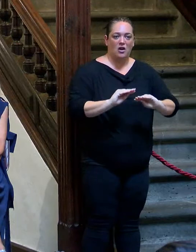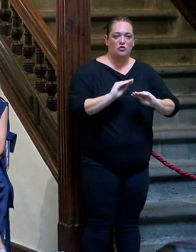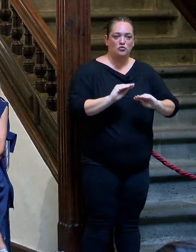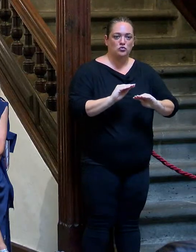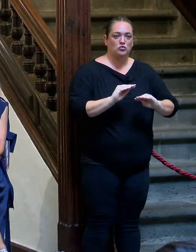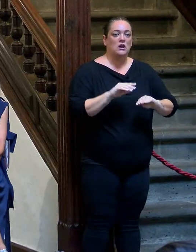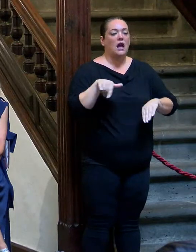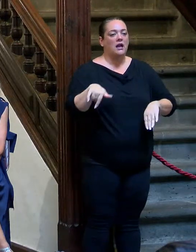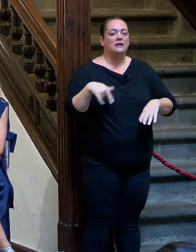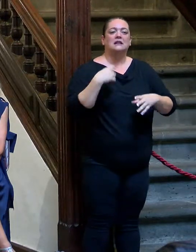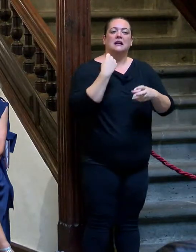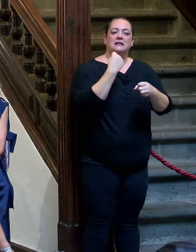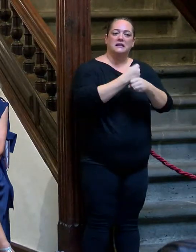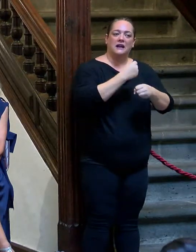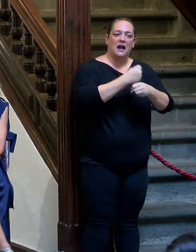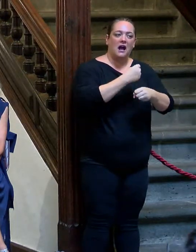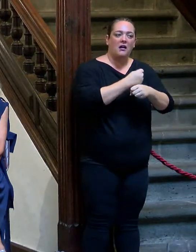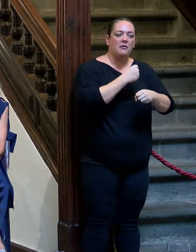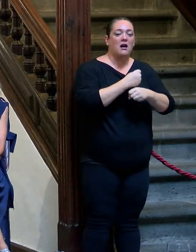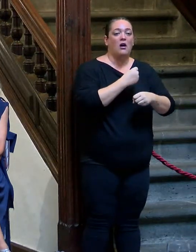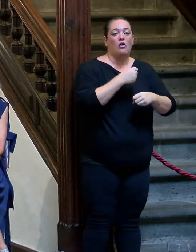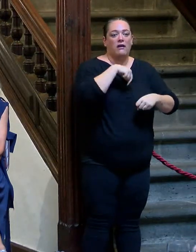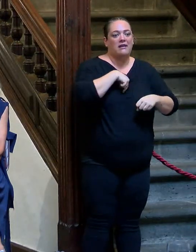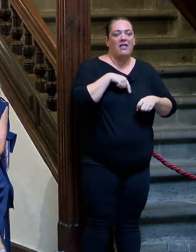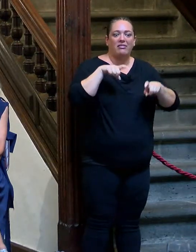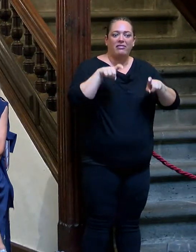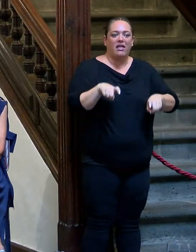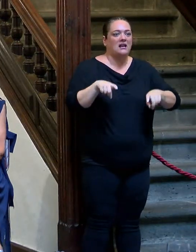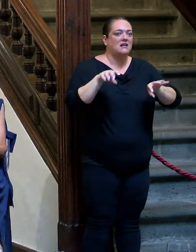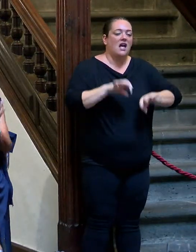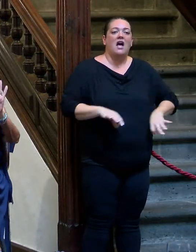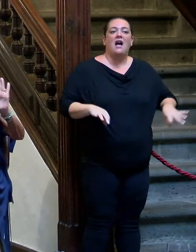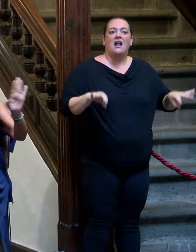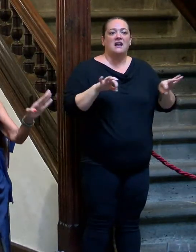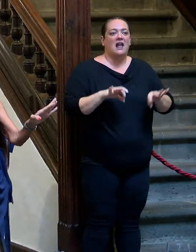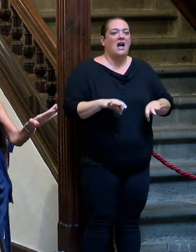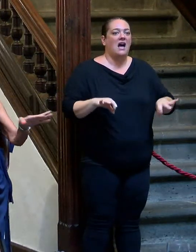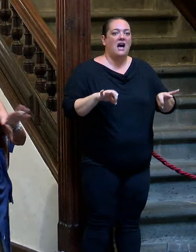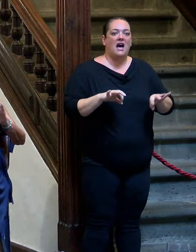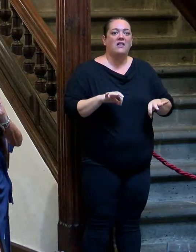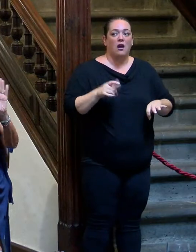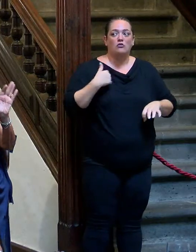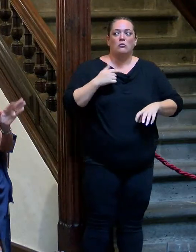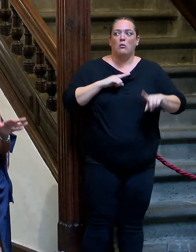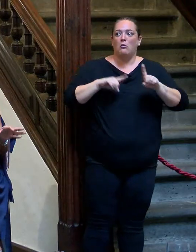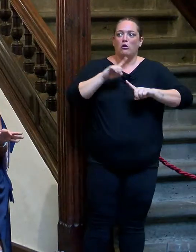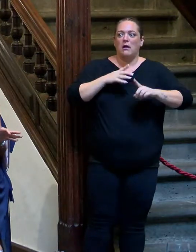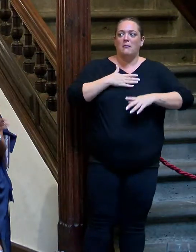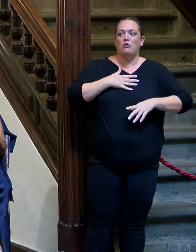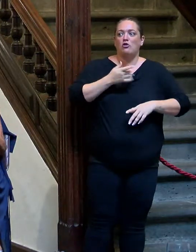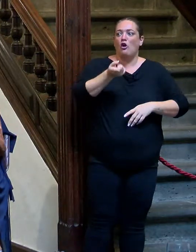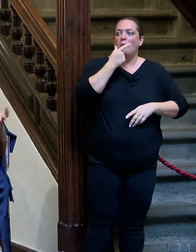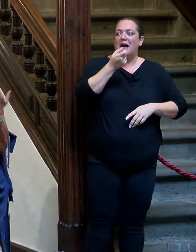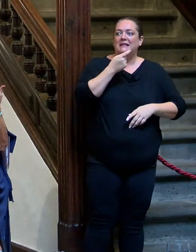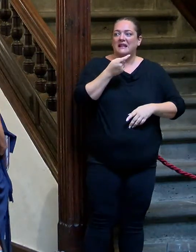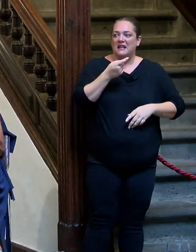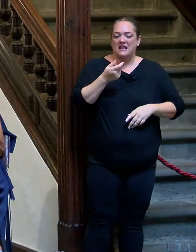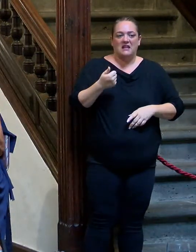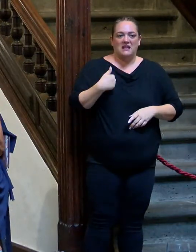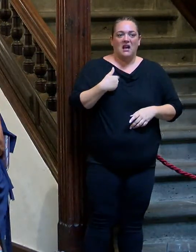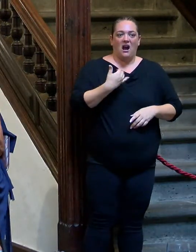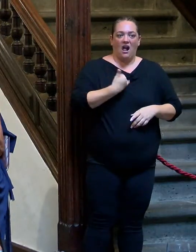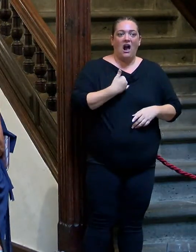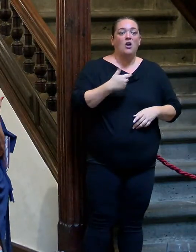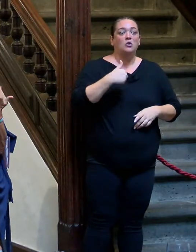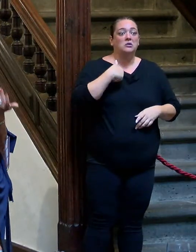del trabajo que viene apenas sin descansar, no ha podido dormir. Eso es un problema mío, miro que tomo pastillas, que estoy en pastillas donde ustedes